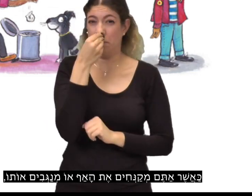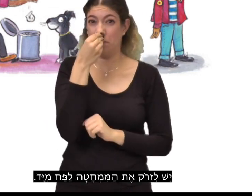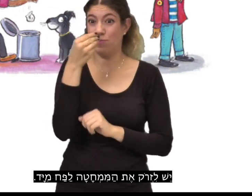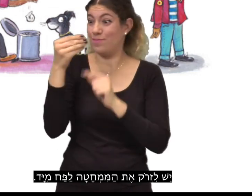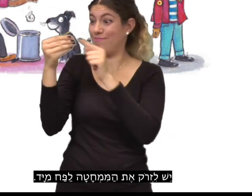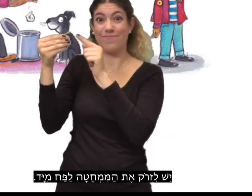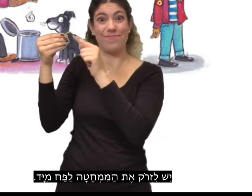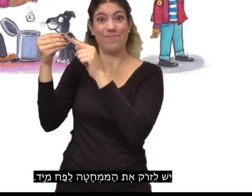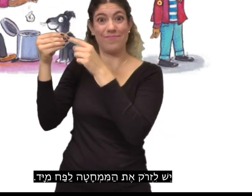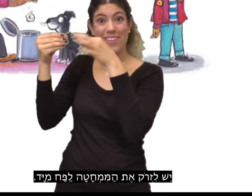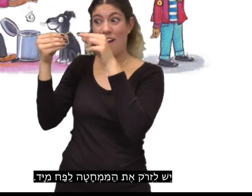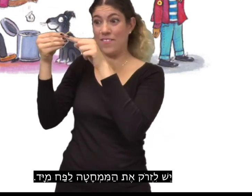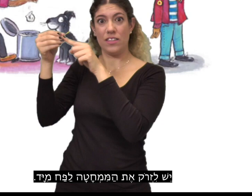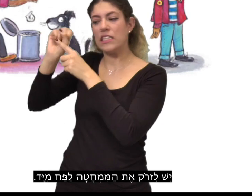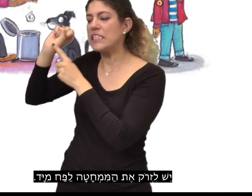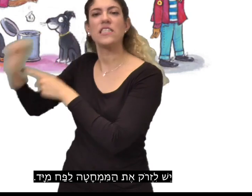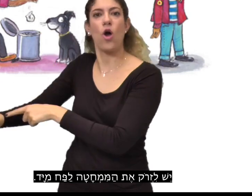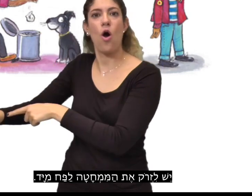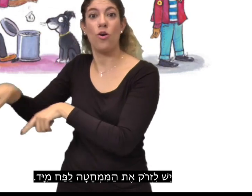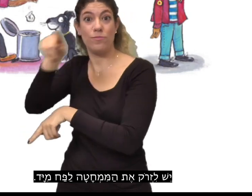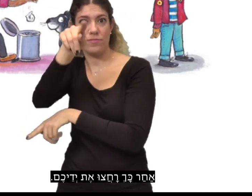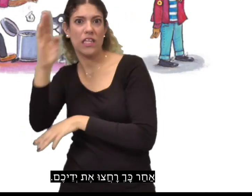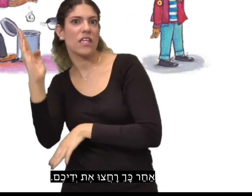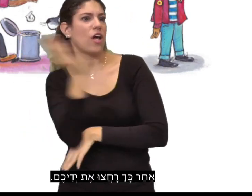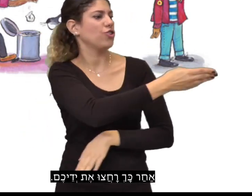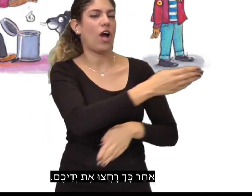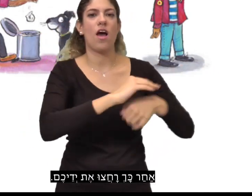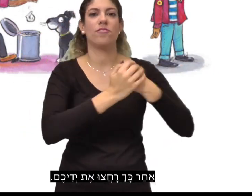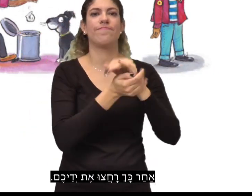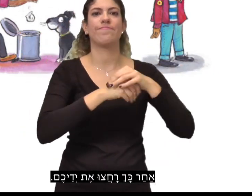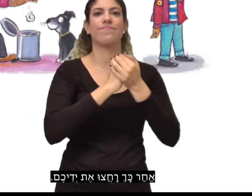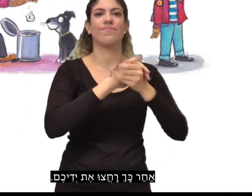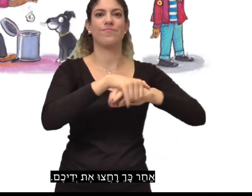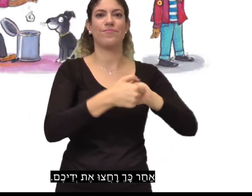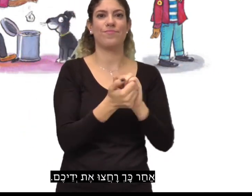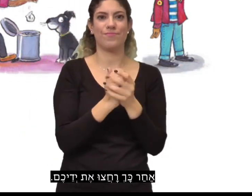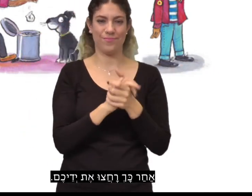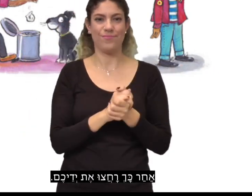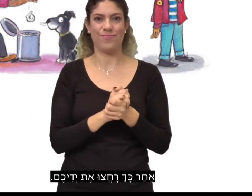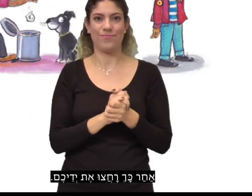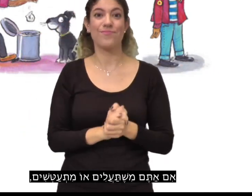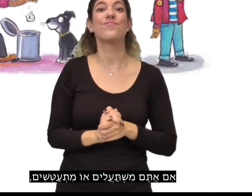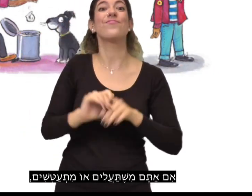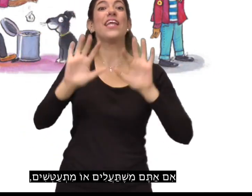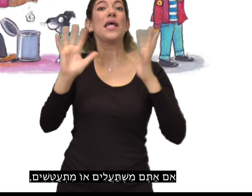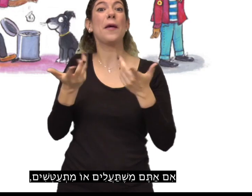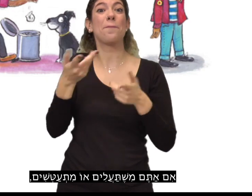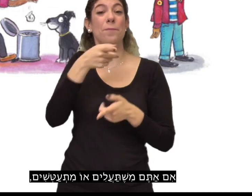יש לזרוק את הממחתה לפח מיד. אחר כך, רחצו את ידיכם. אם אתם